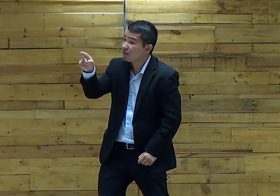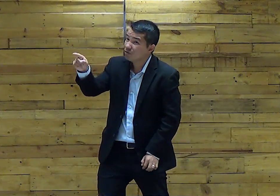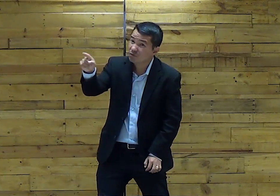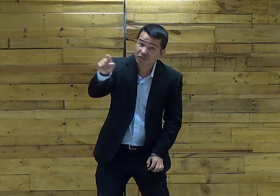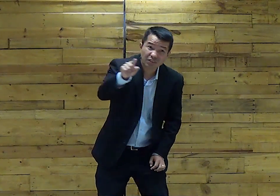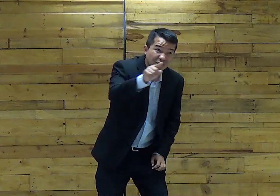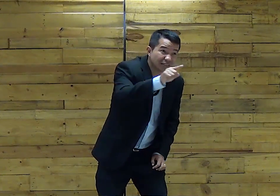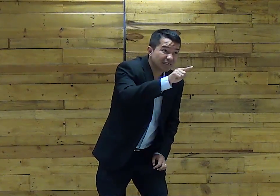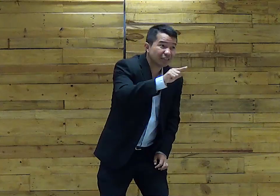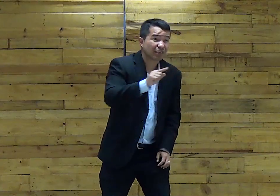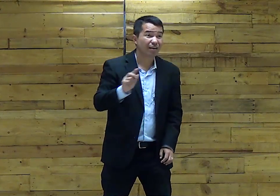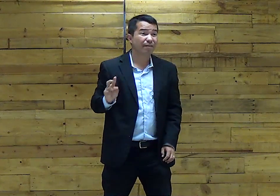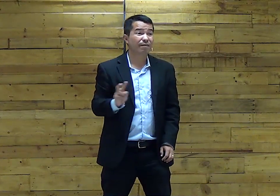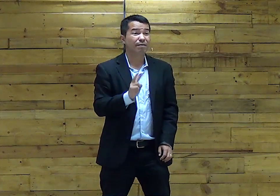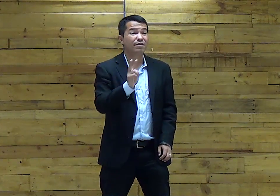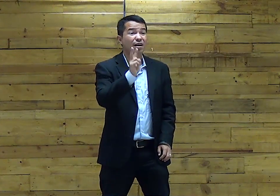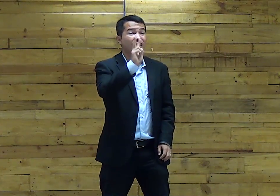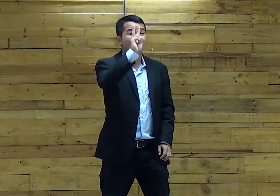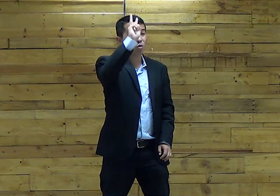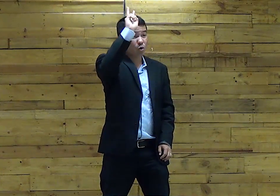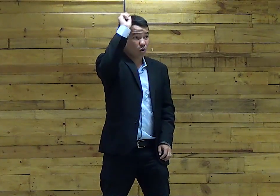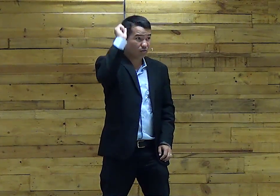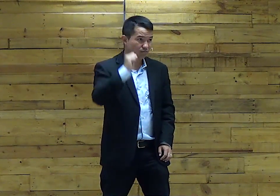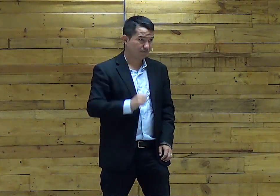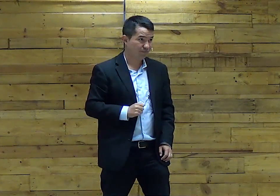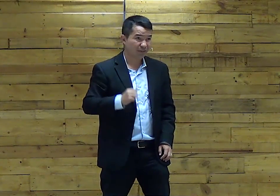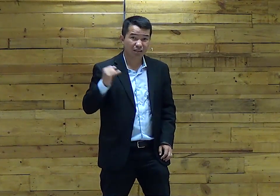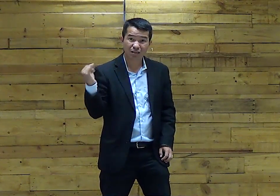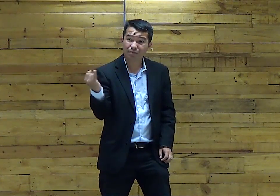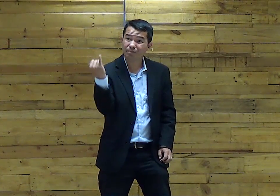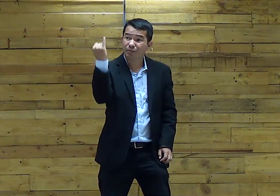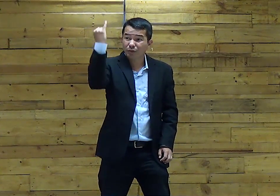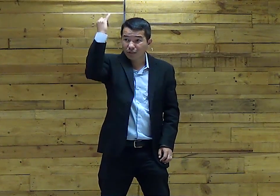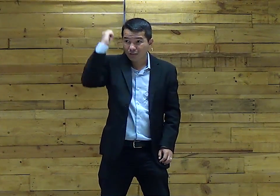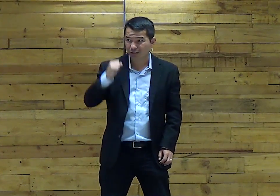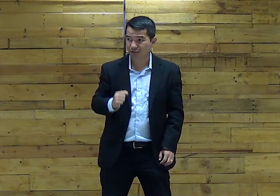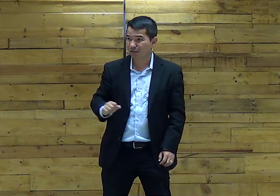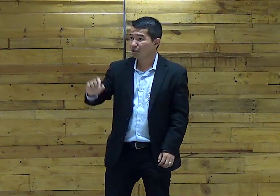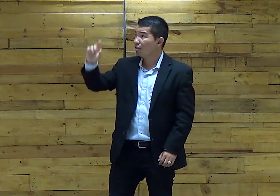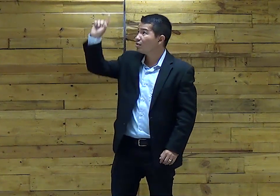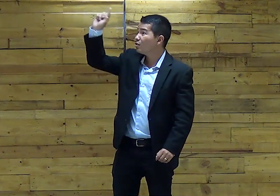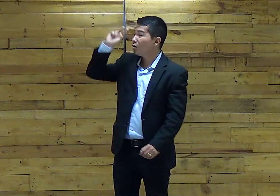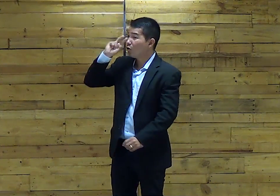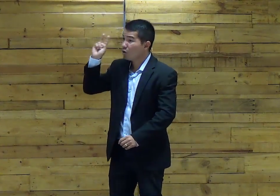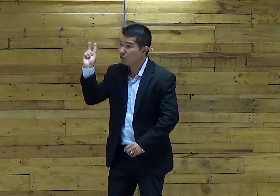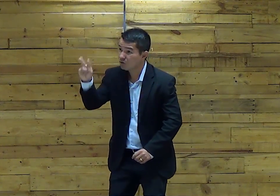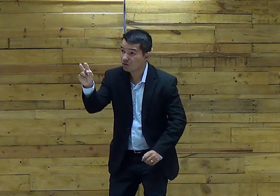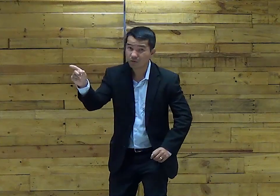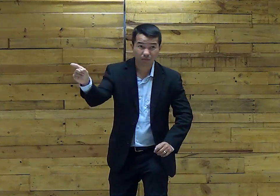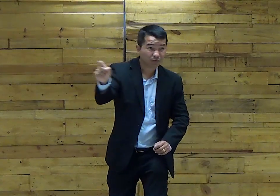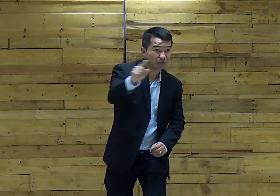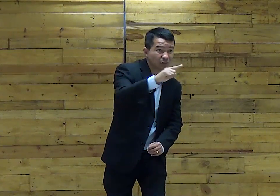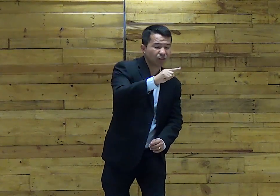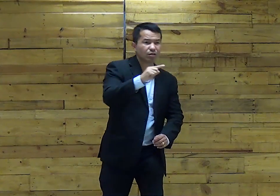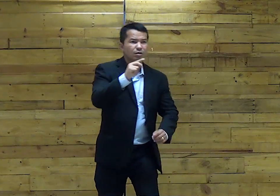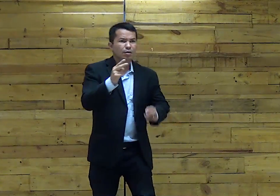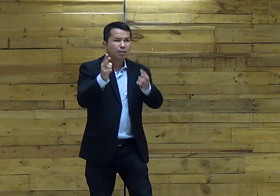Deus olhou para você E percebeu o seu valor A sua importância Deus olhou para